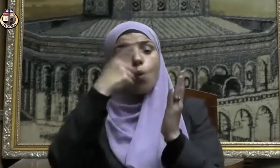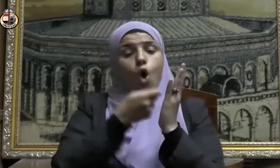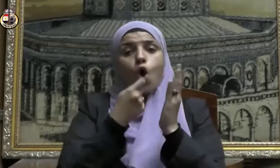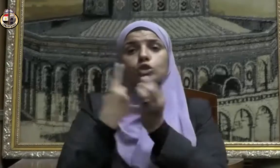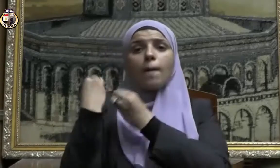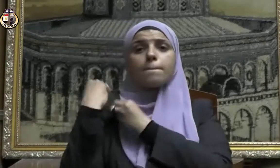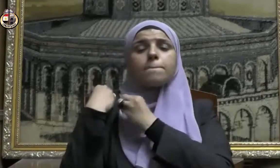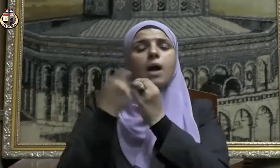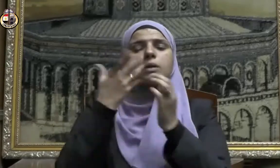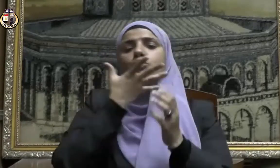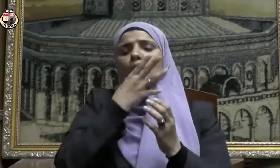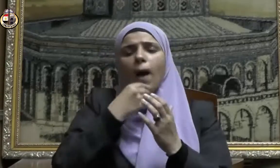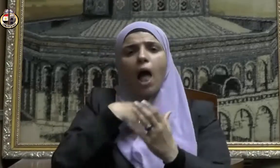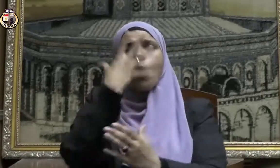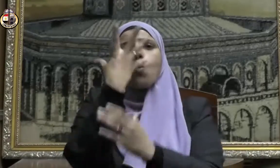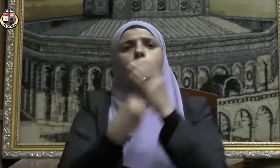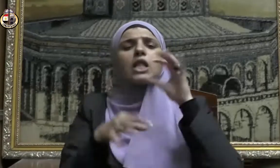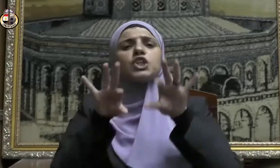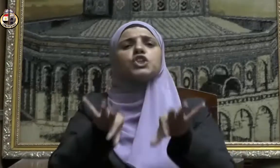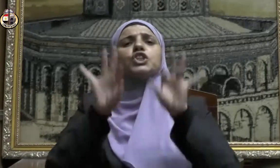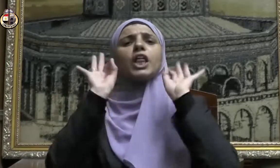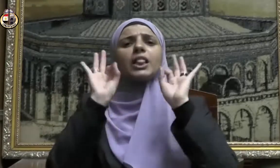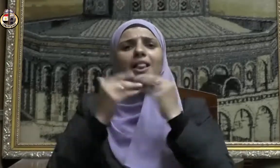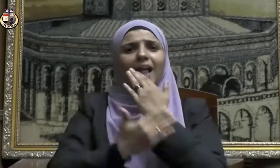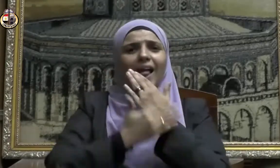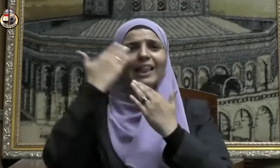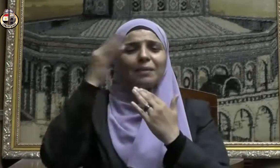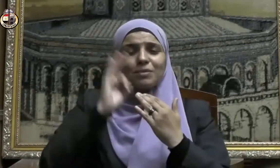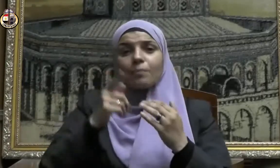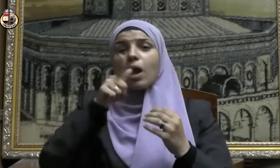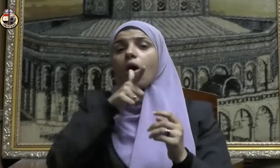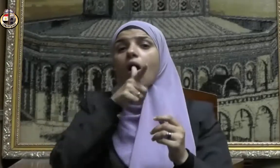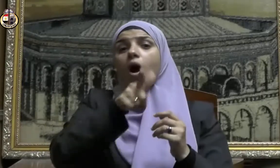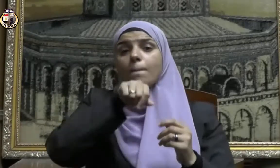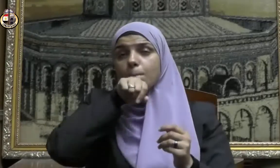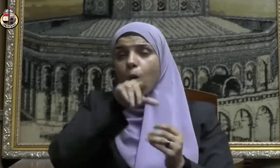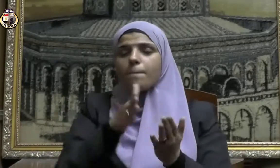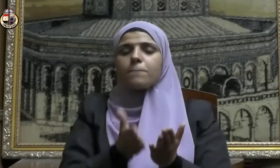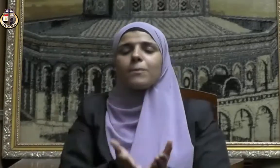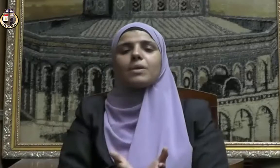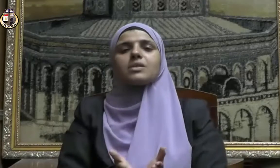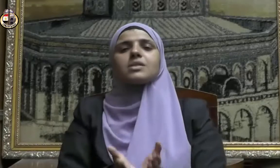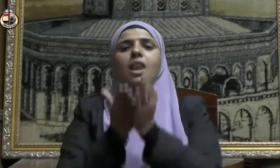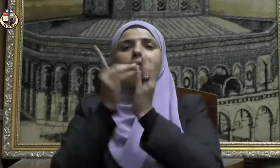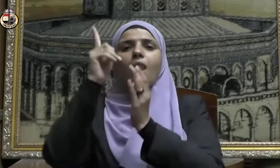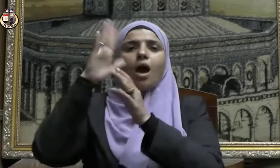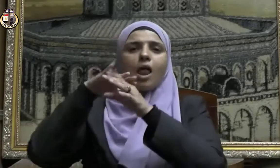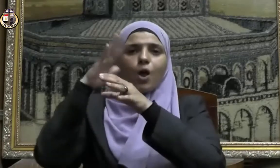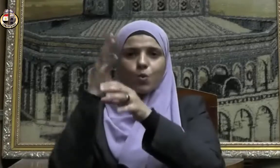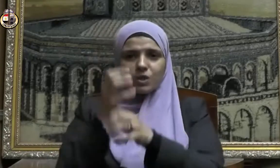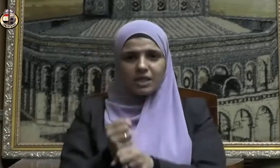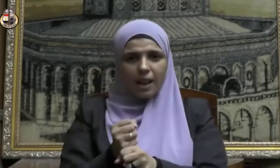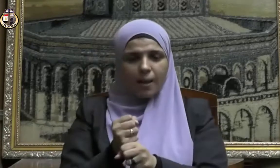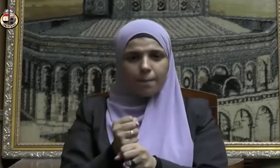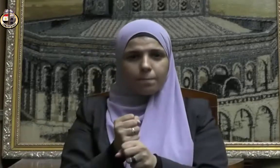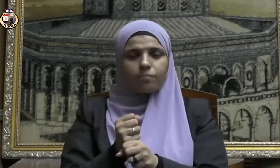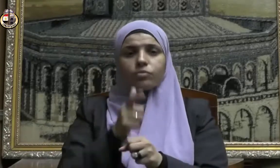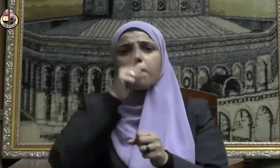للعبد ميلاد جديد حيث يقول نبينا صلى الله عليه وسلم من